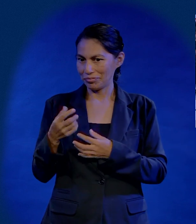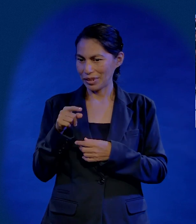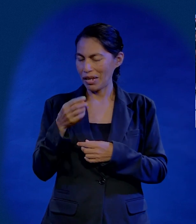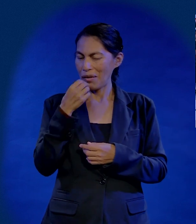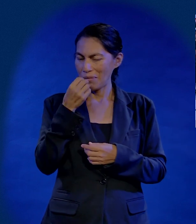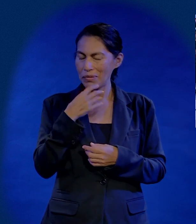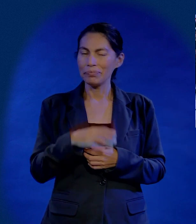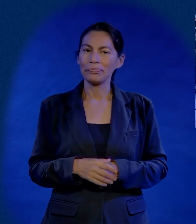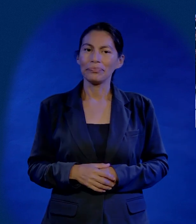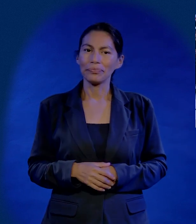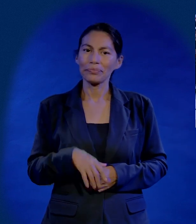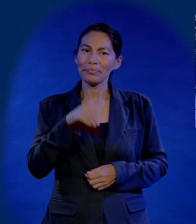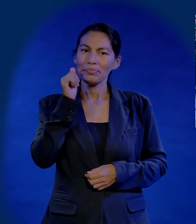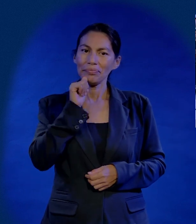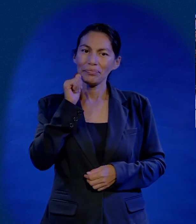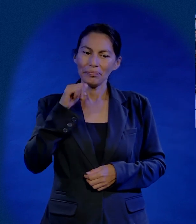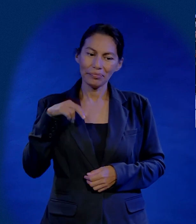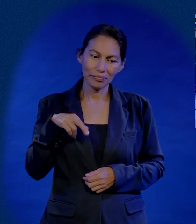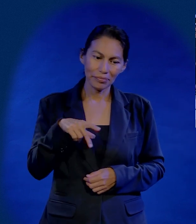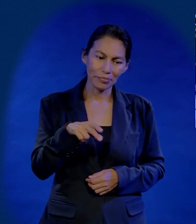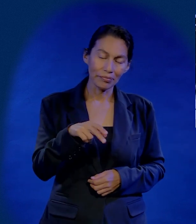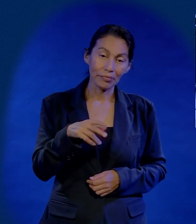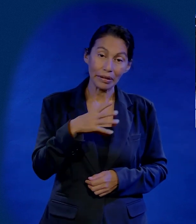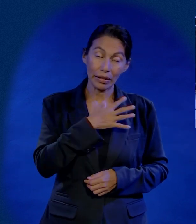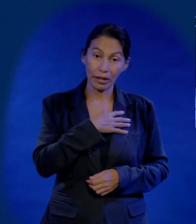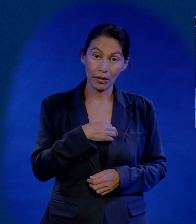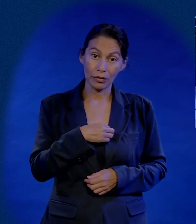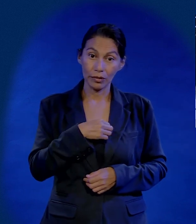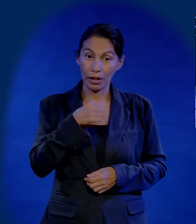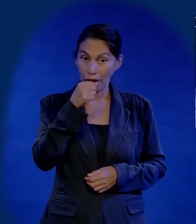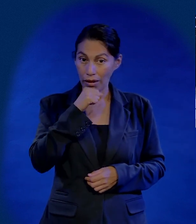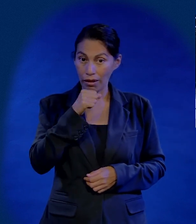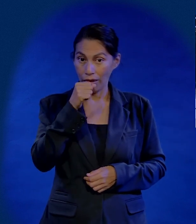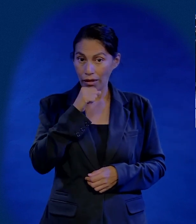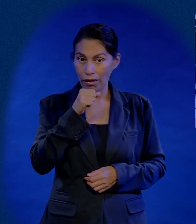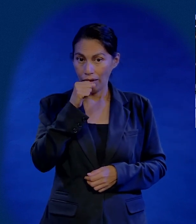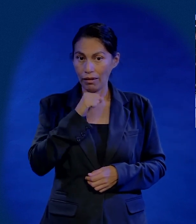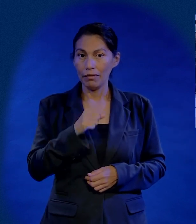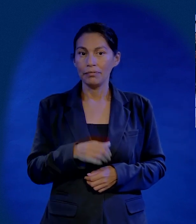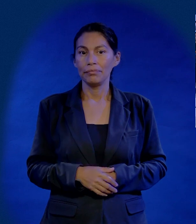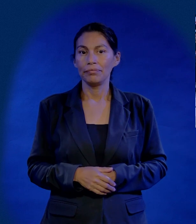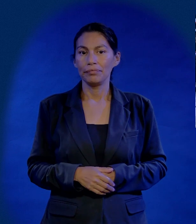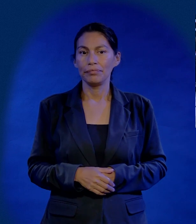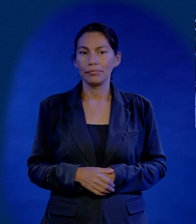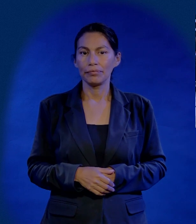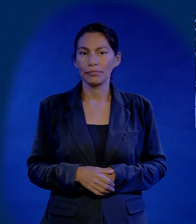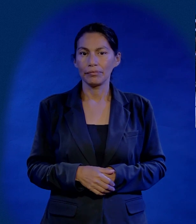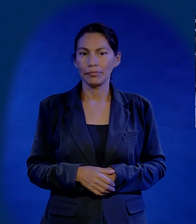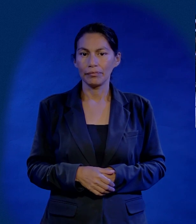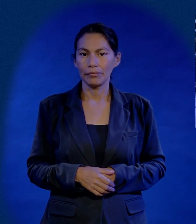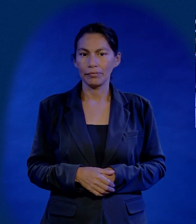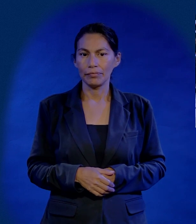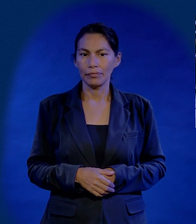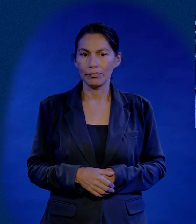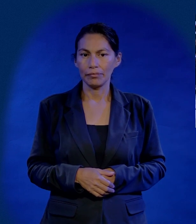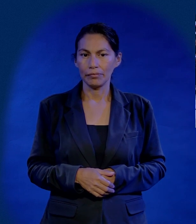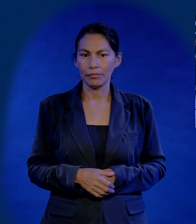rica. Luego les digo cuál es. Y siempre que pasábamos por esa calle, mis niños pedían nieve. Ese día,